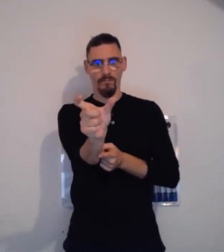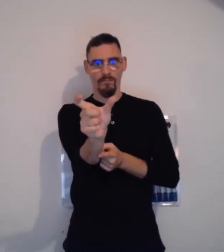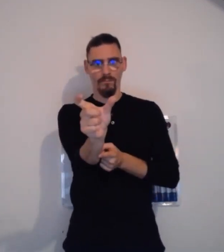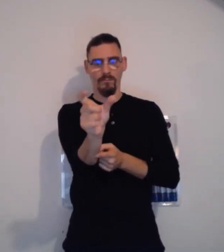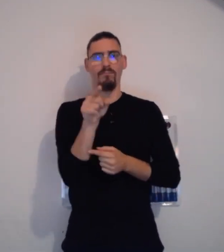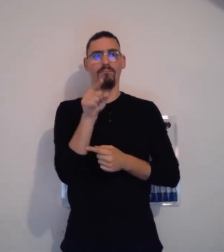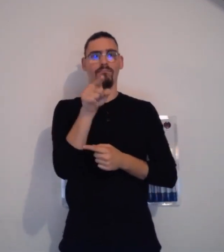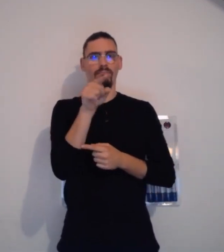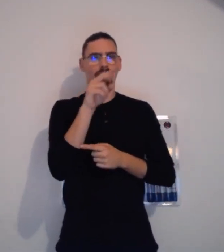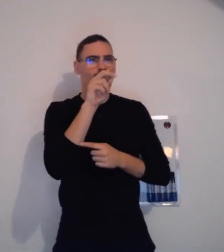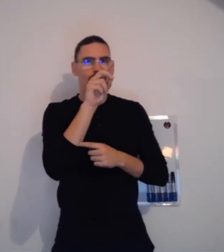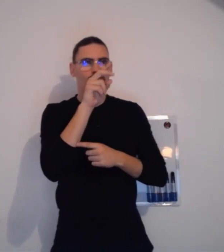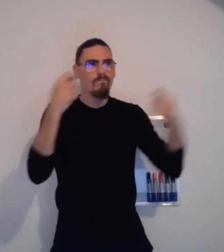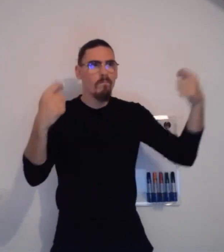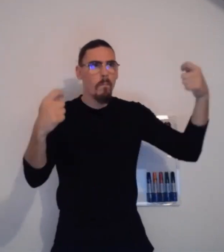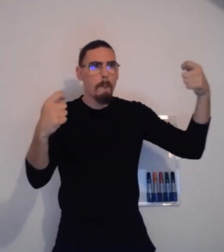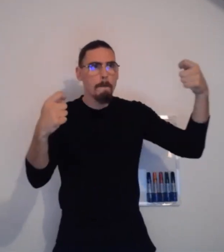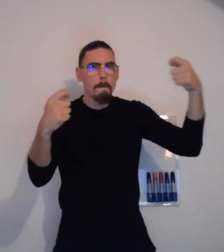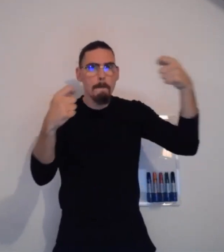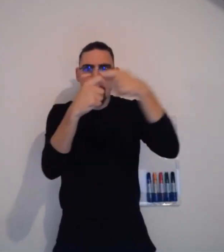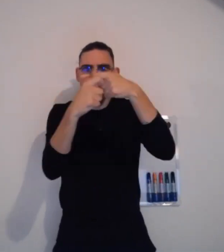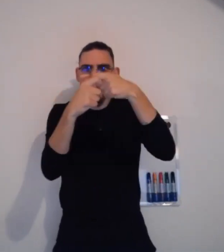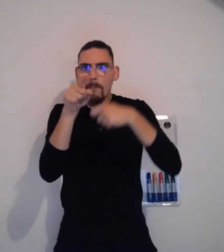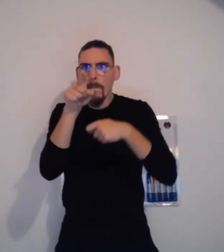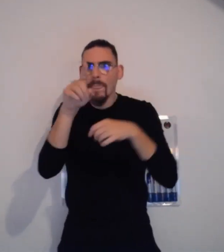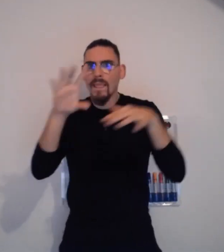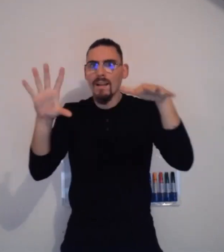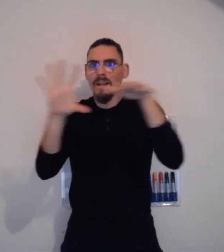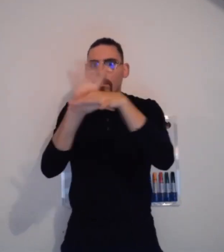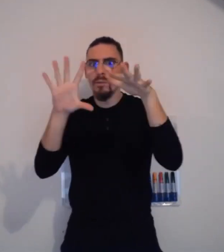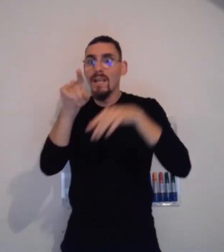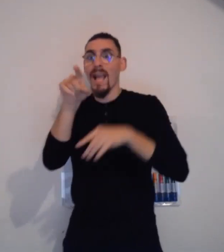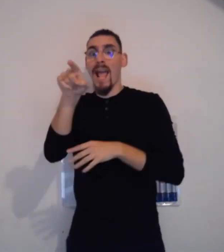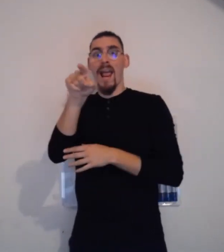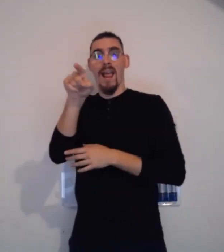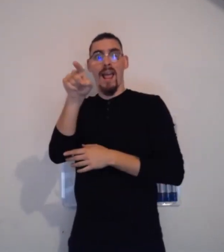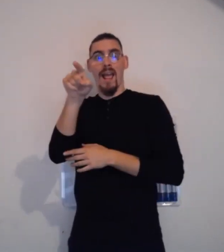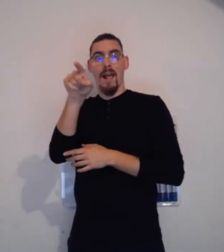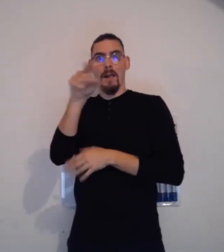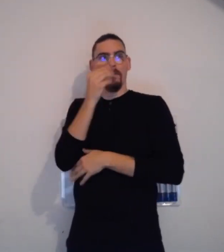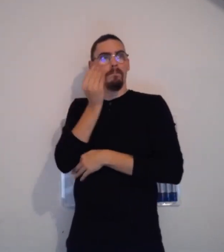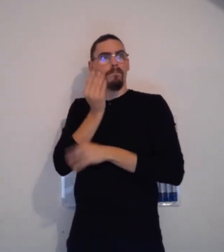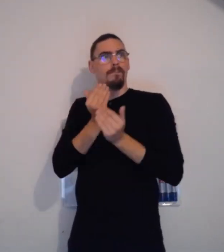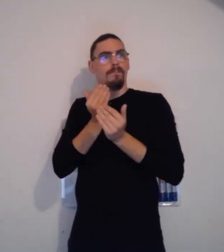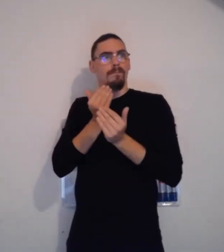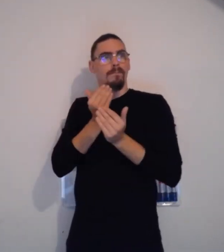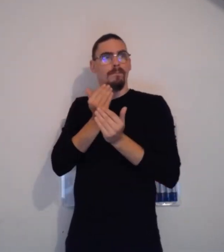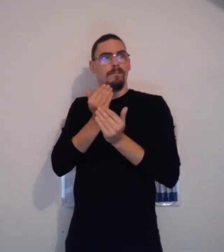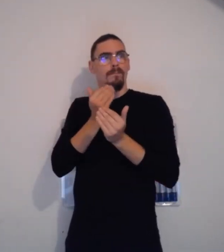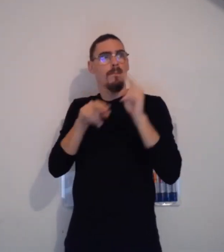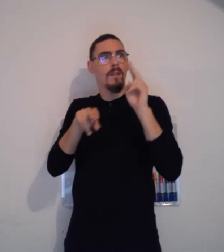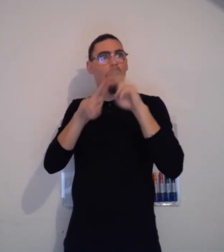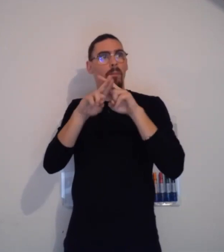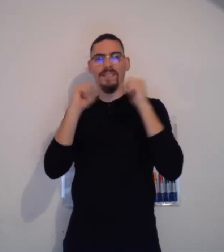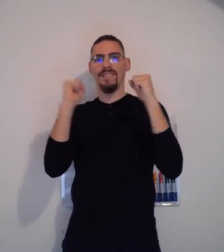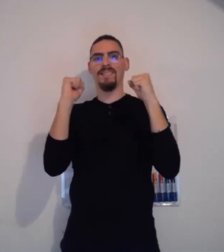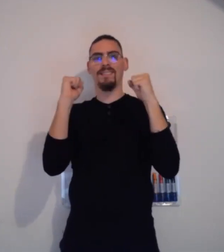exemple, signer « Comiquer en langue des signes » et faire un geste. À vous de deviner quel peut être ce